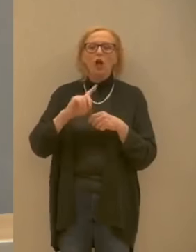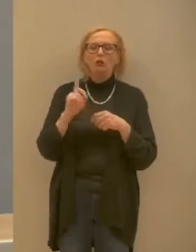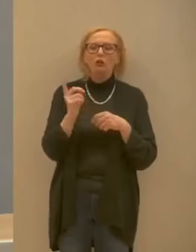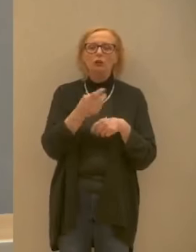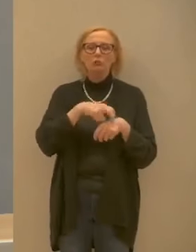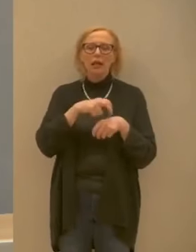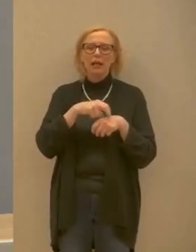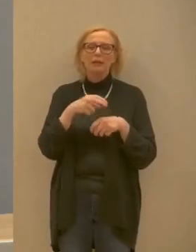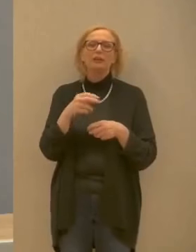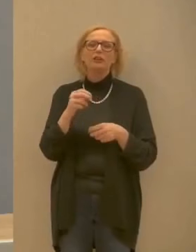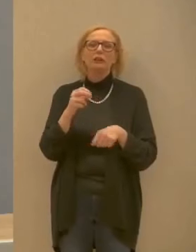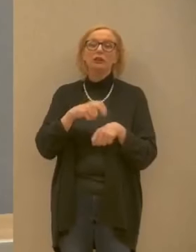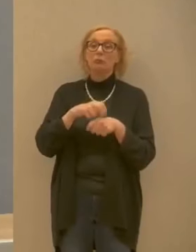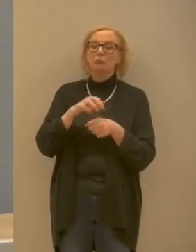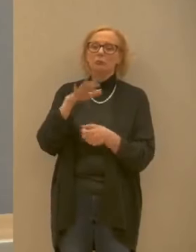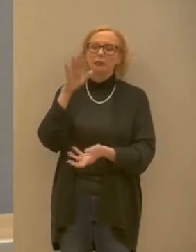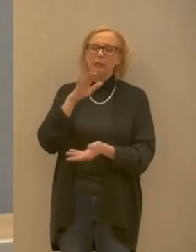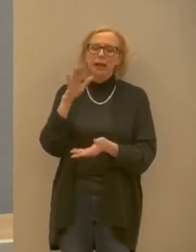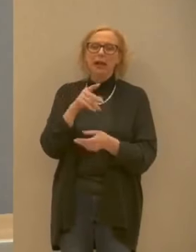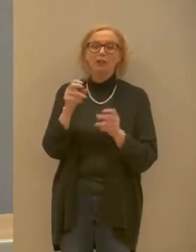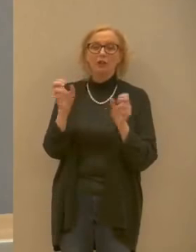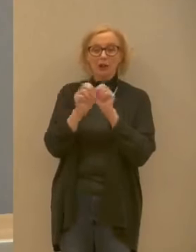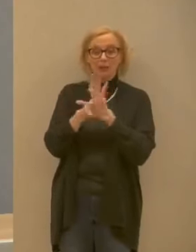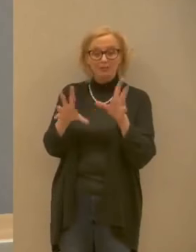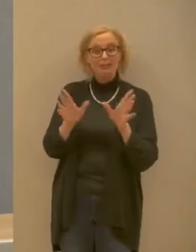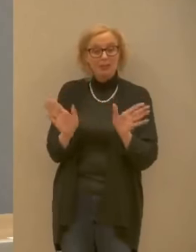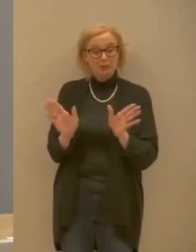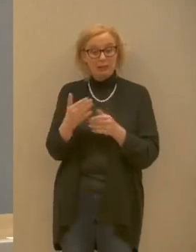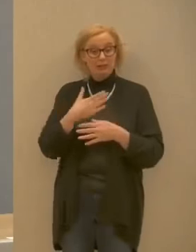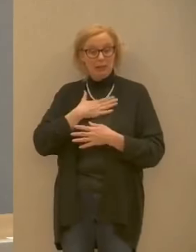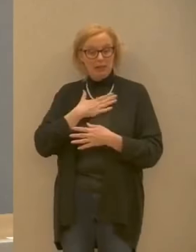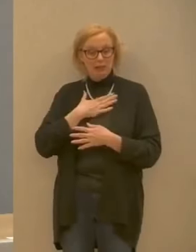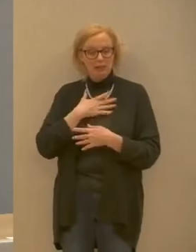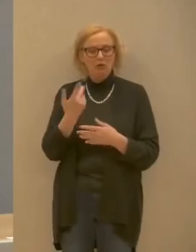nostro dipartimento di prevenzione tutti i casi che ci sono di